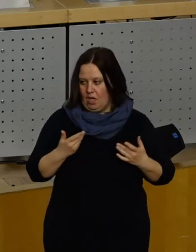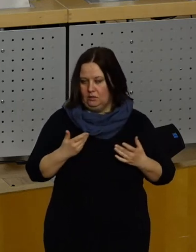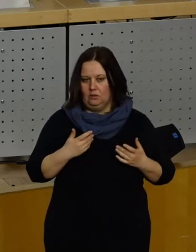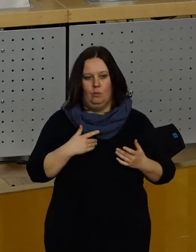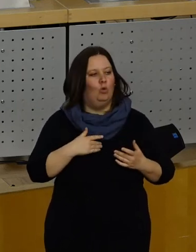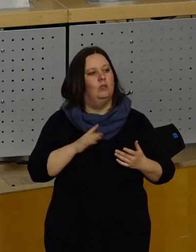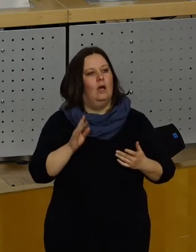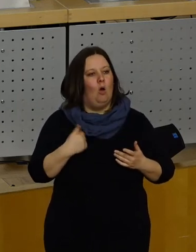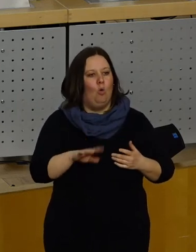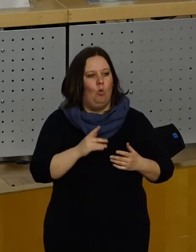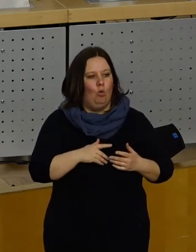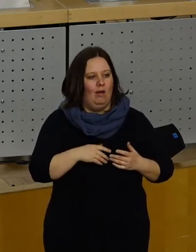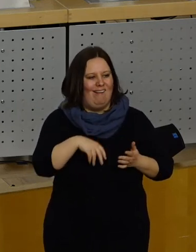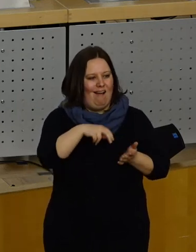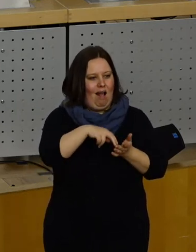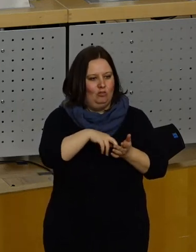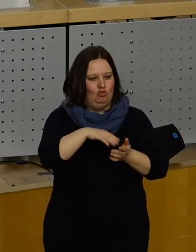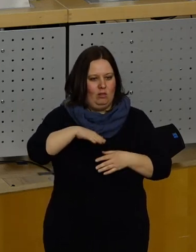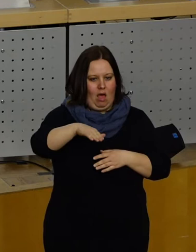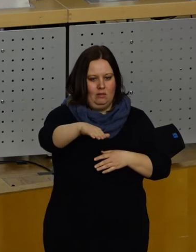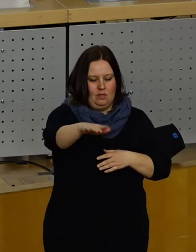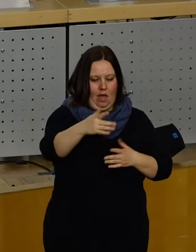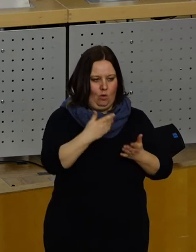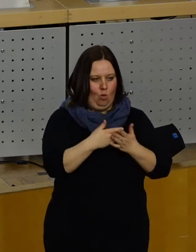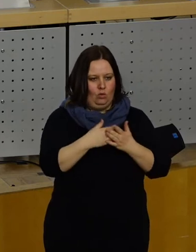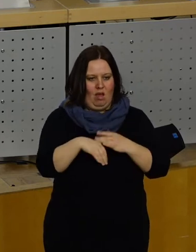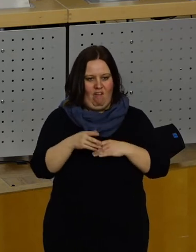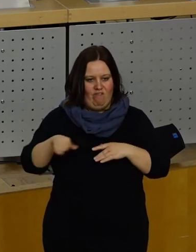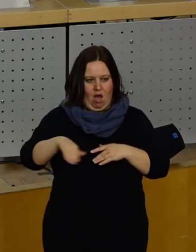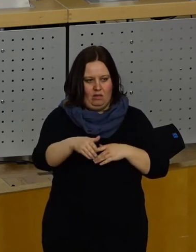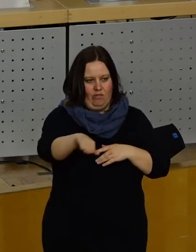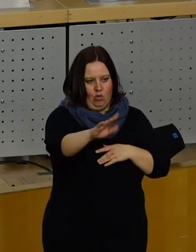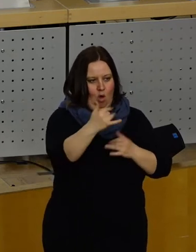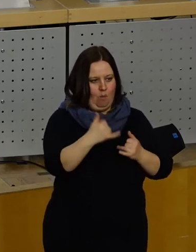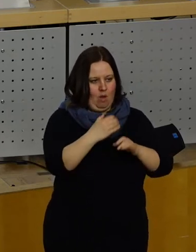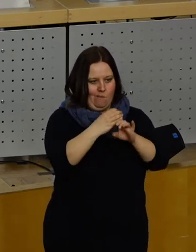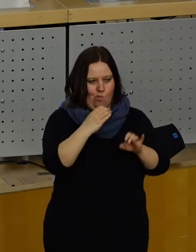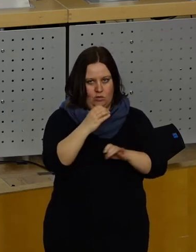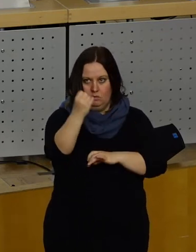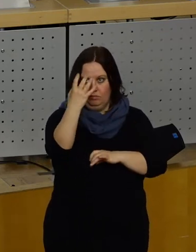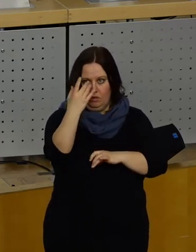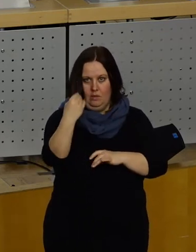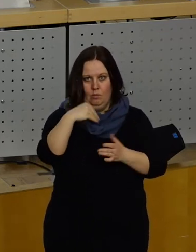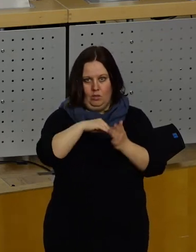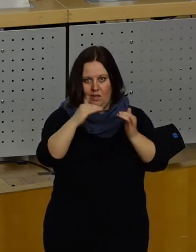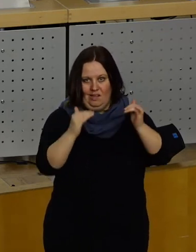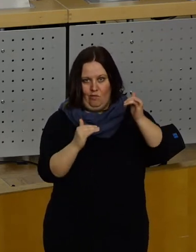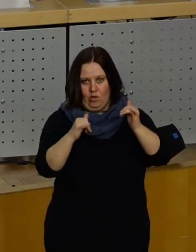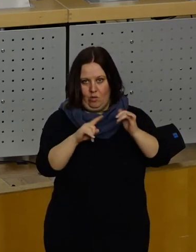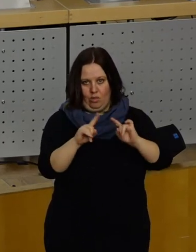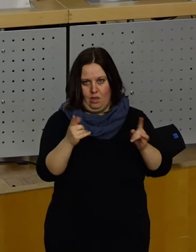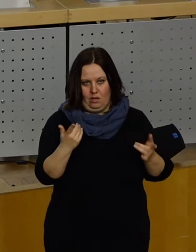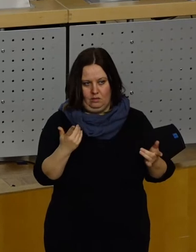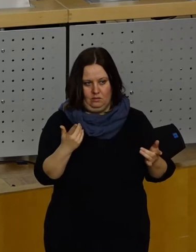Anzeige an den Haltestellen oder an den Fahrplänen, ob jetzt Busse kommen, die einen